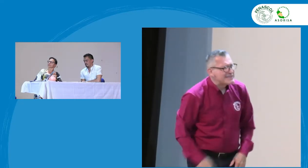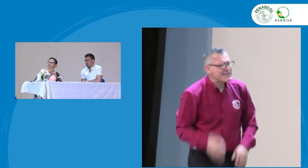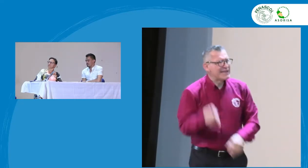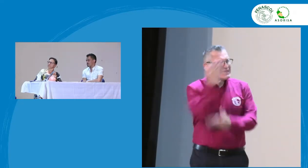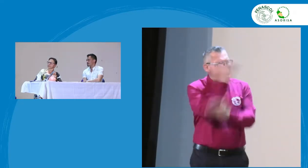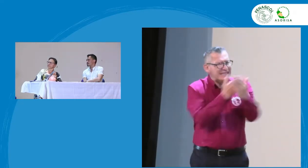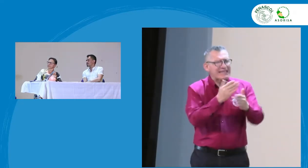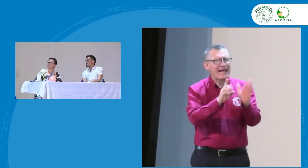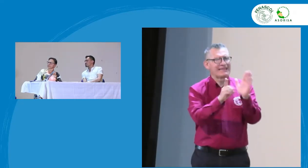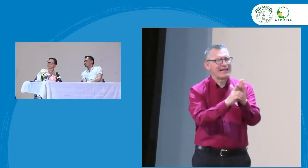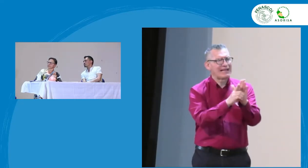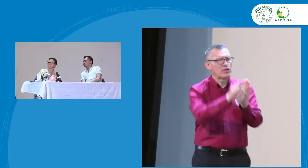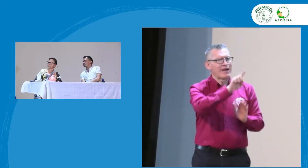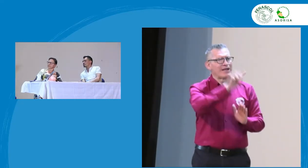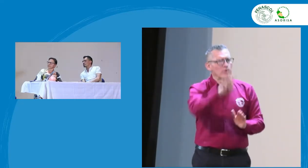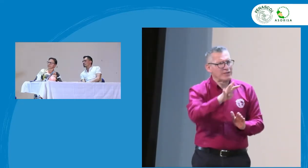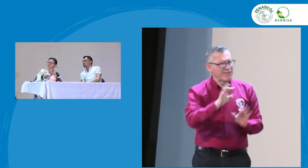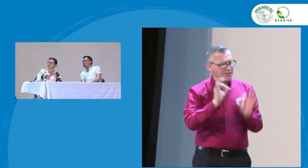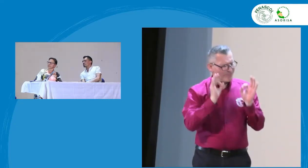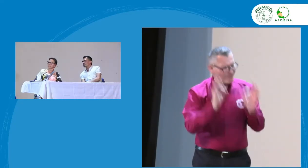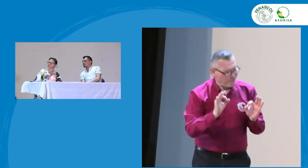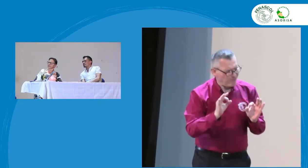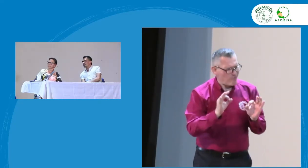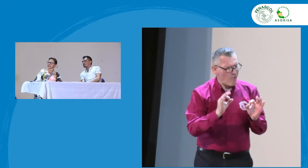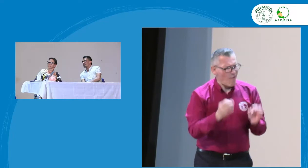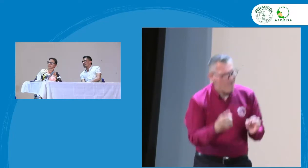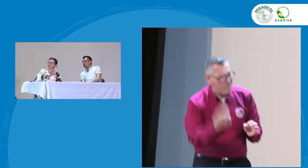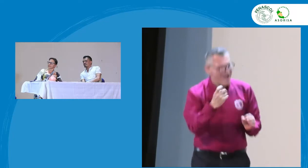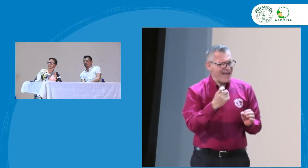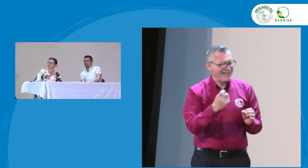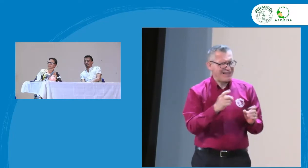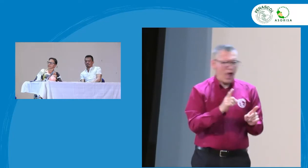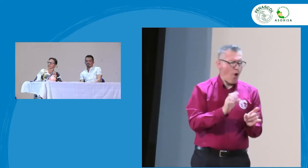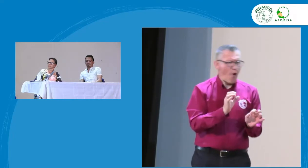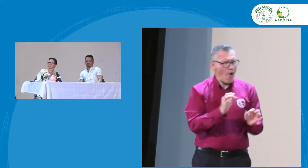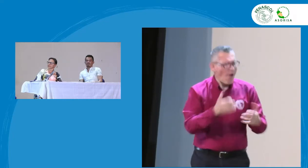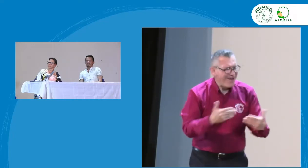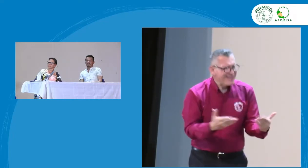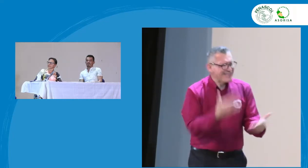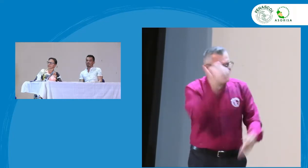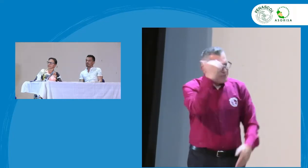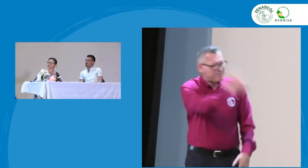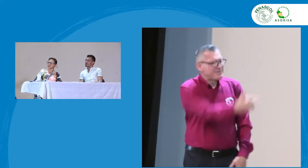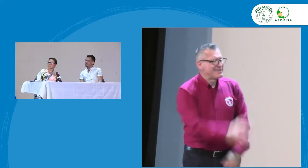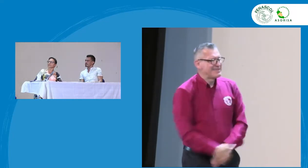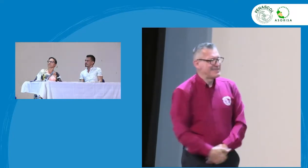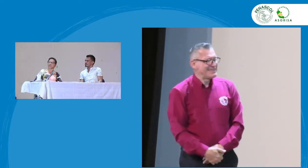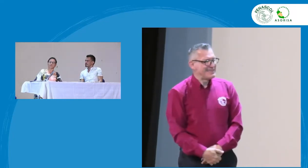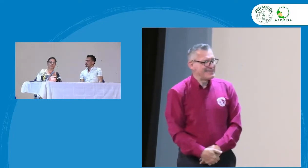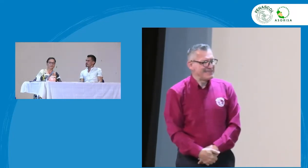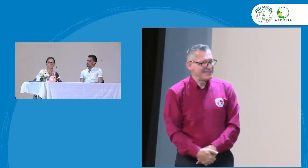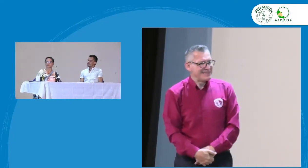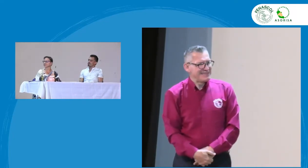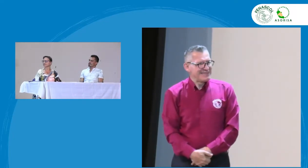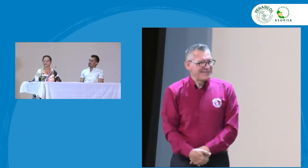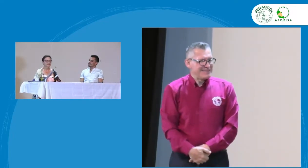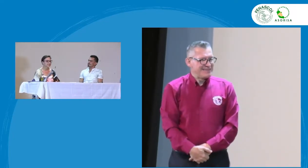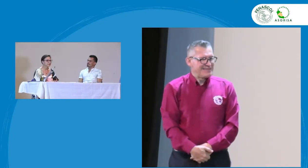ven, tú crees que efectivamente se tienen estos recursos? ¿Crees que lo que hay en el decreto 1421 se cumple?